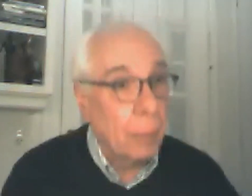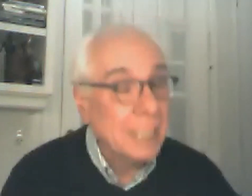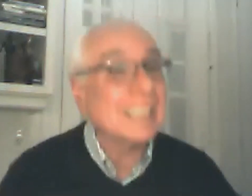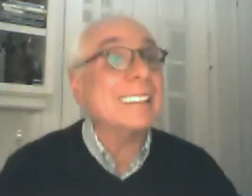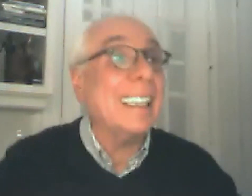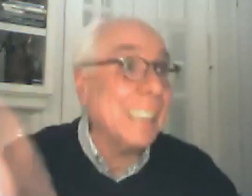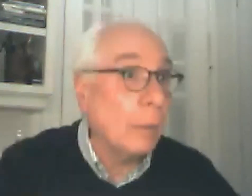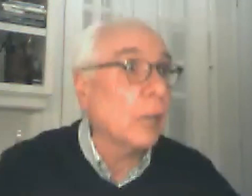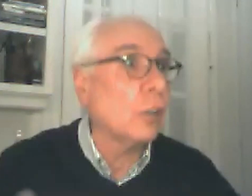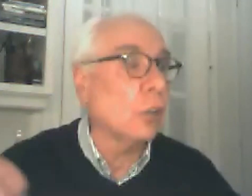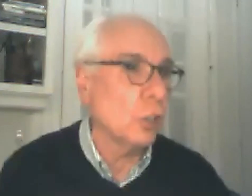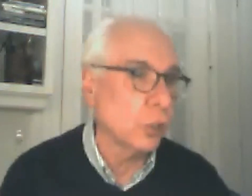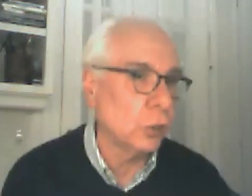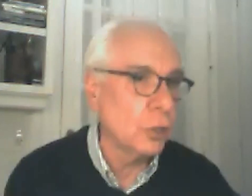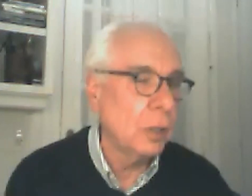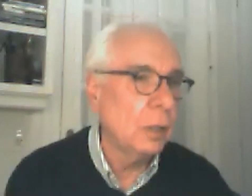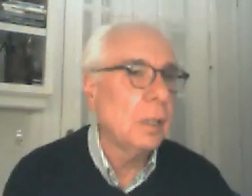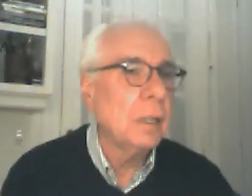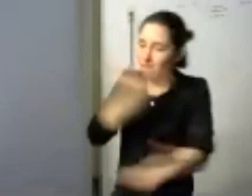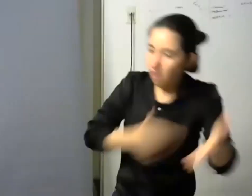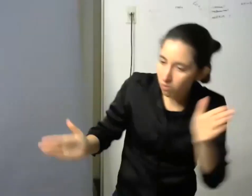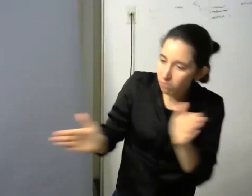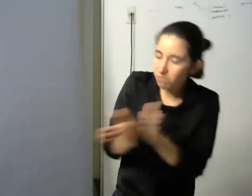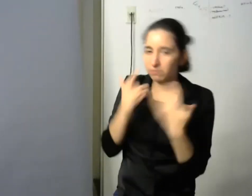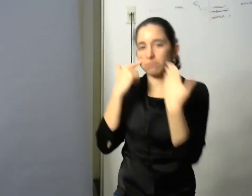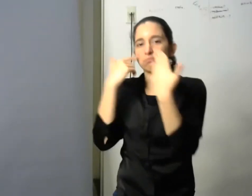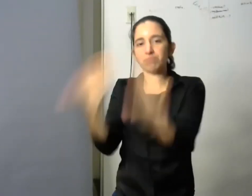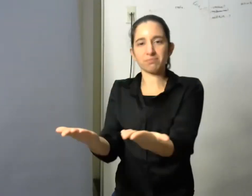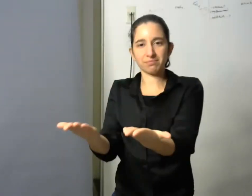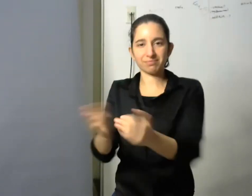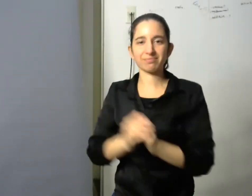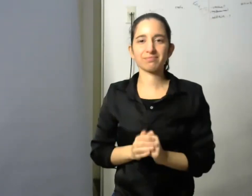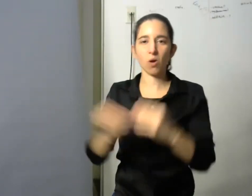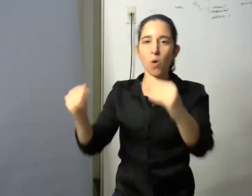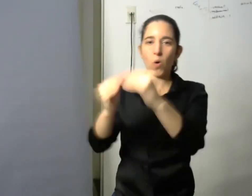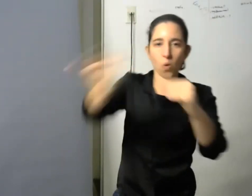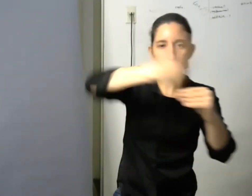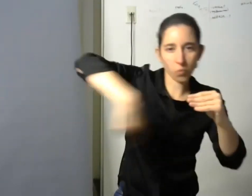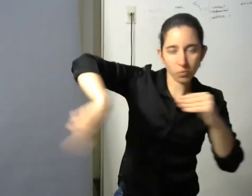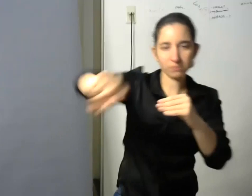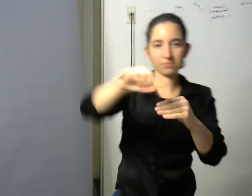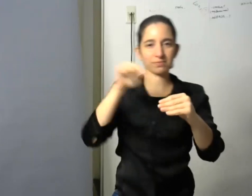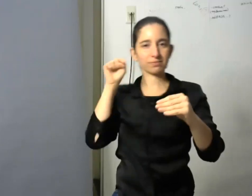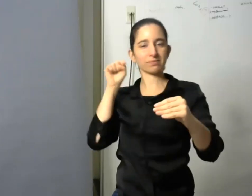del trabajo con los otros colegas esto me acabo de decir es la inclusión